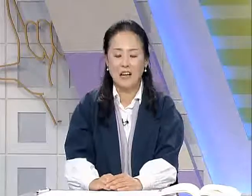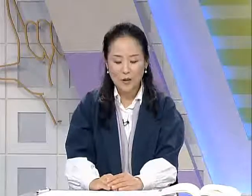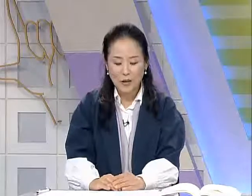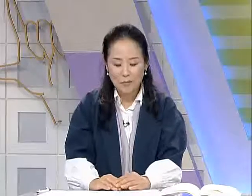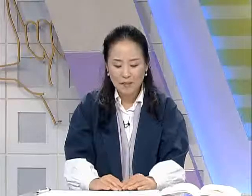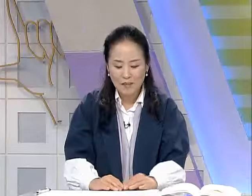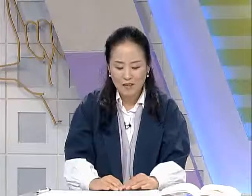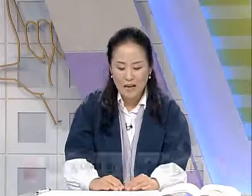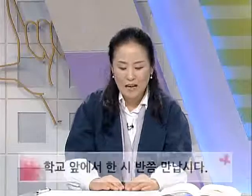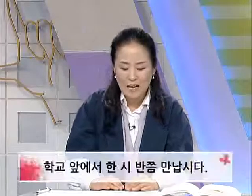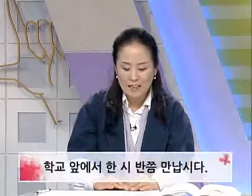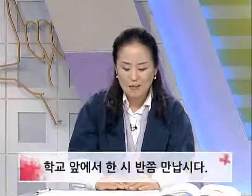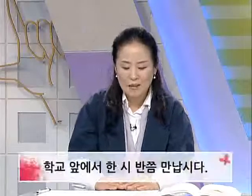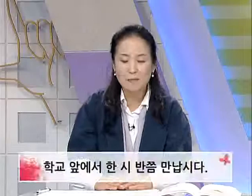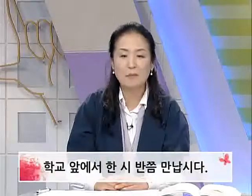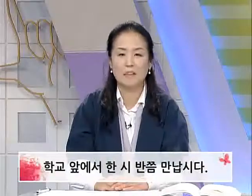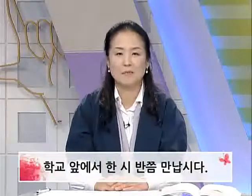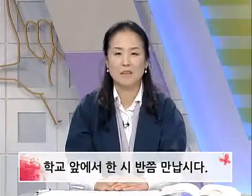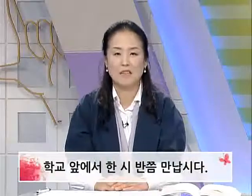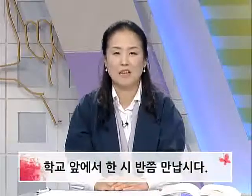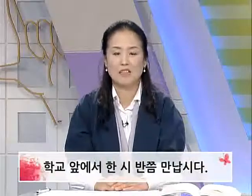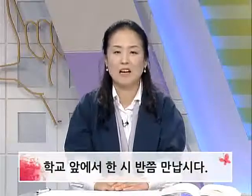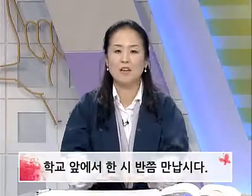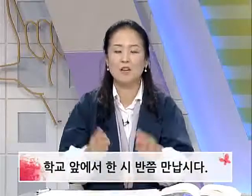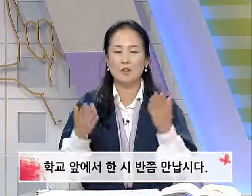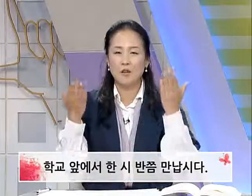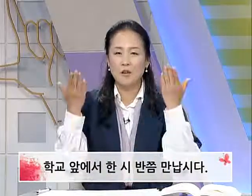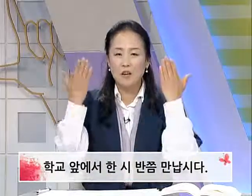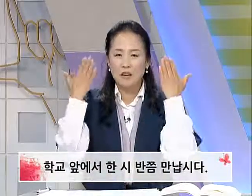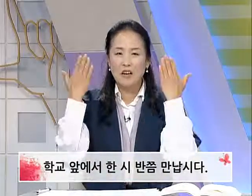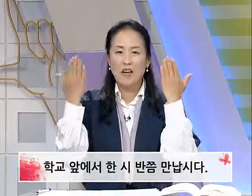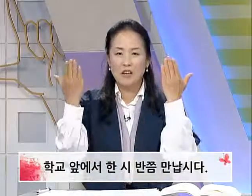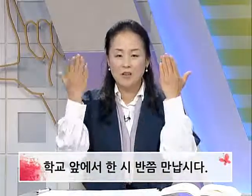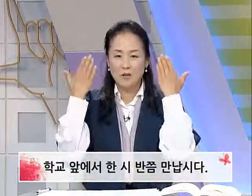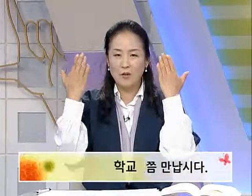학교 앞에서 1시 반쯤 만납시다 자, 학교 학교